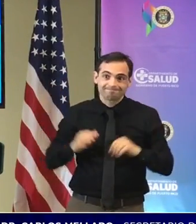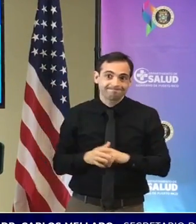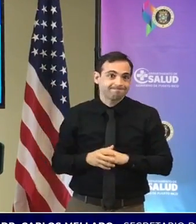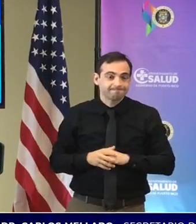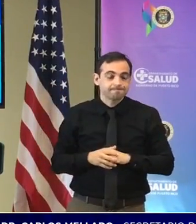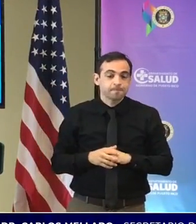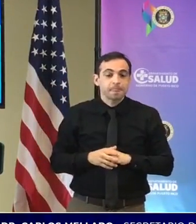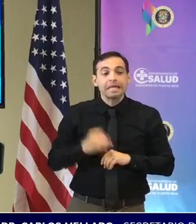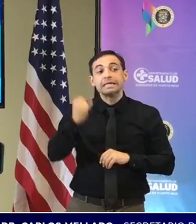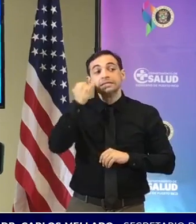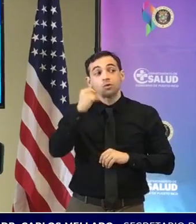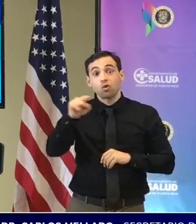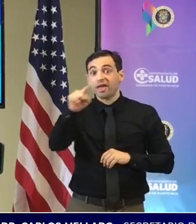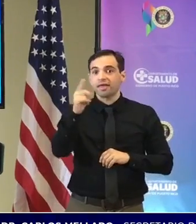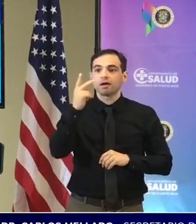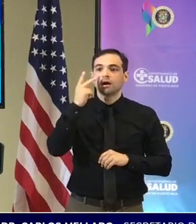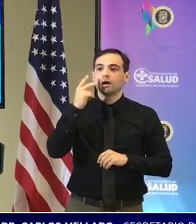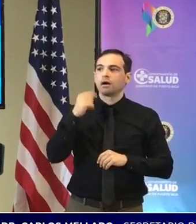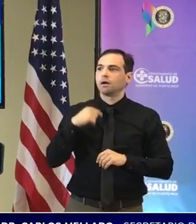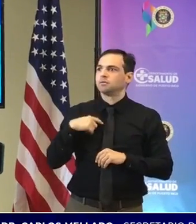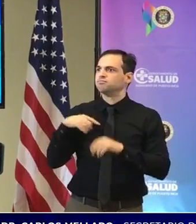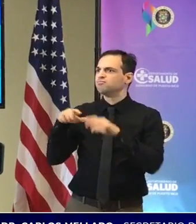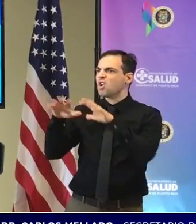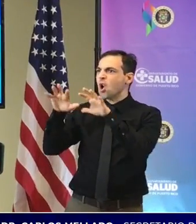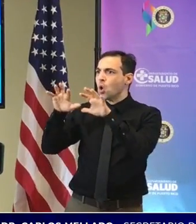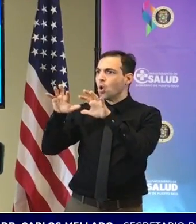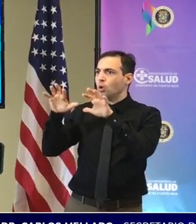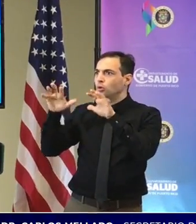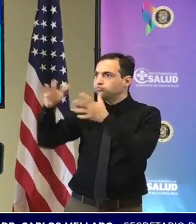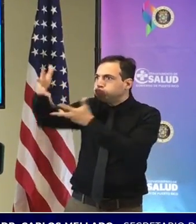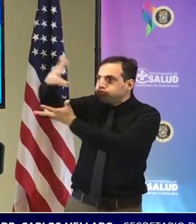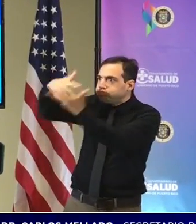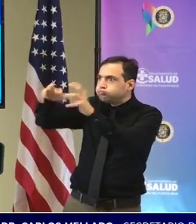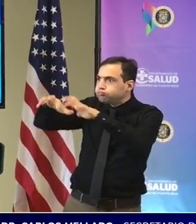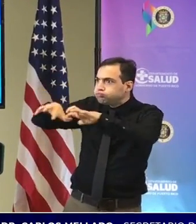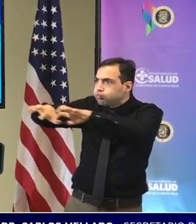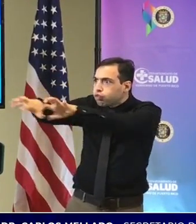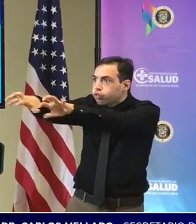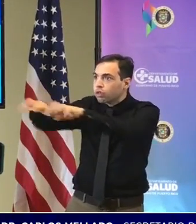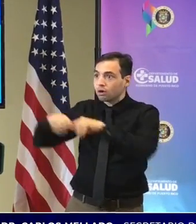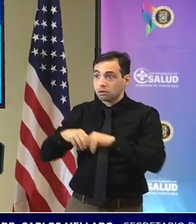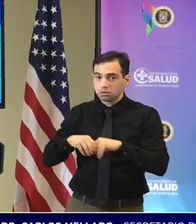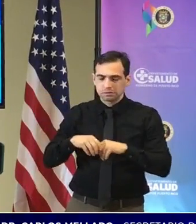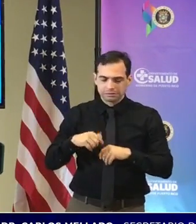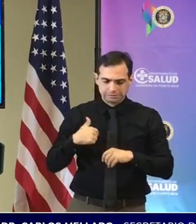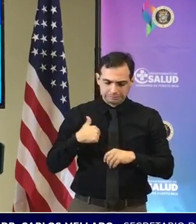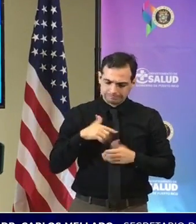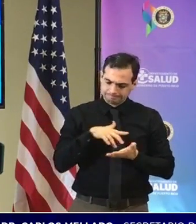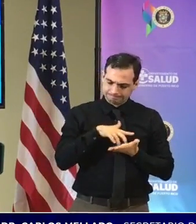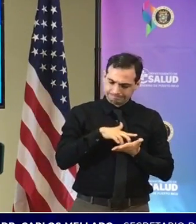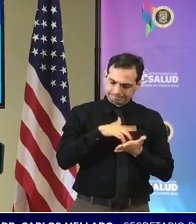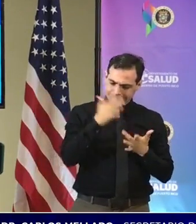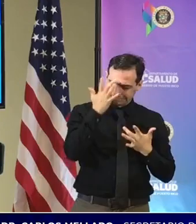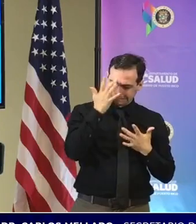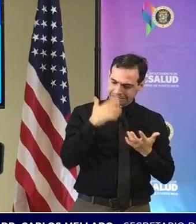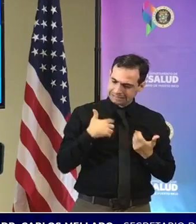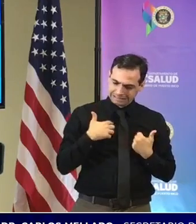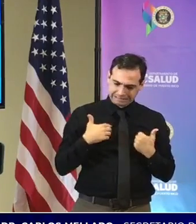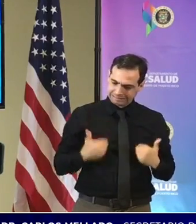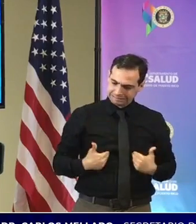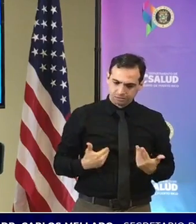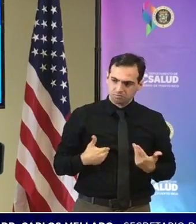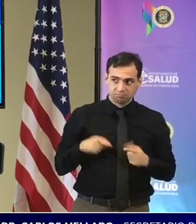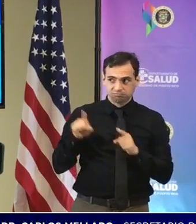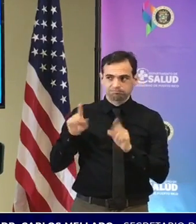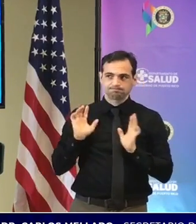si usted ve que hay una aglomeración y usted tiene una condición pues mire no vayan a ese lugar esa es la conciencia que